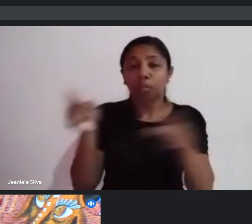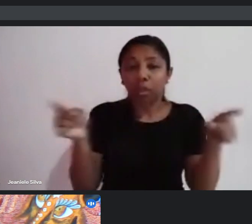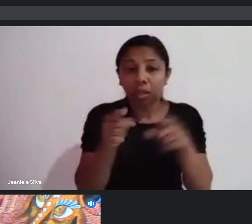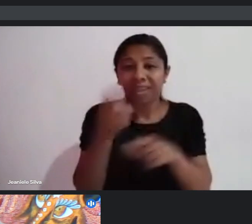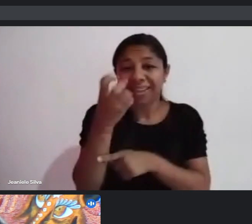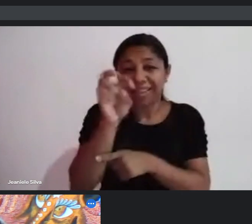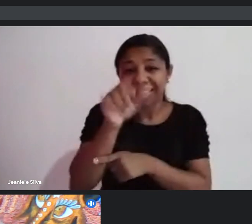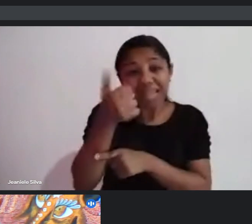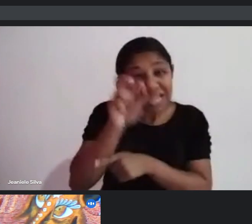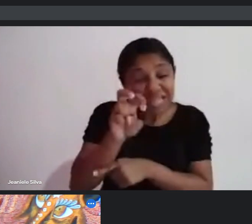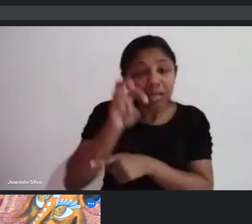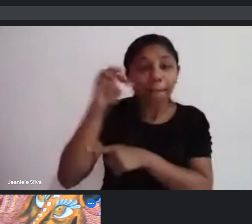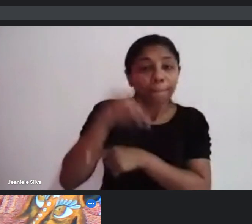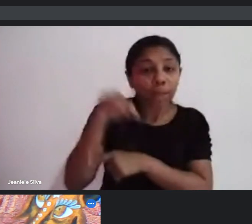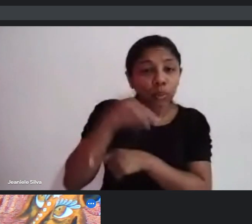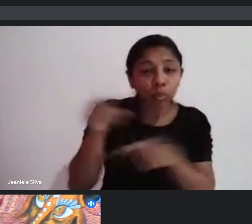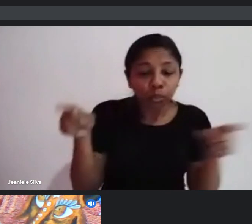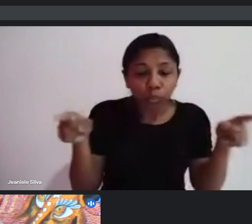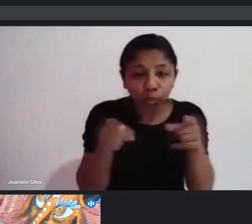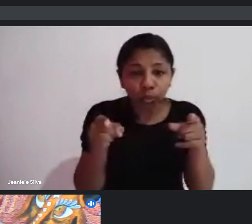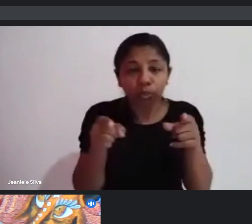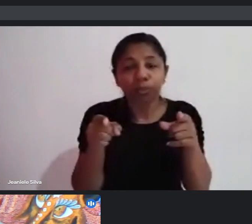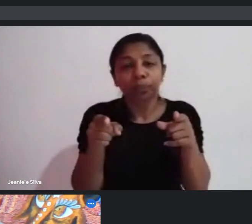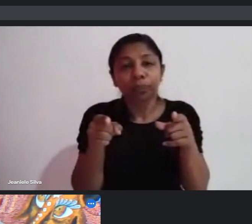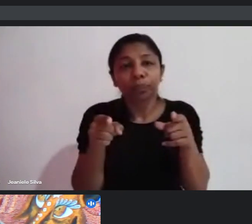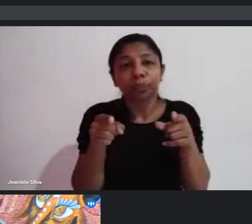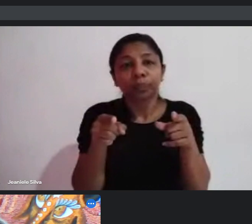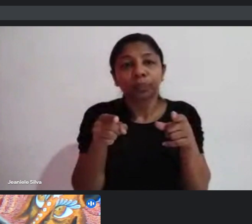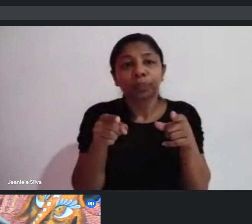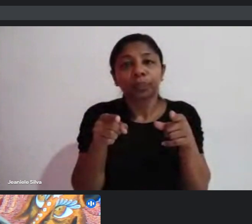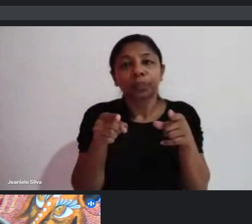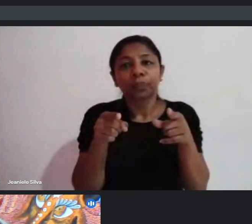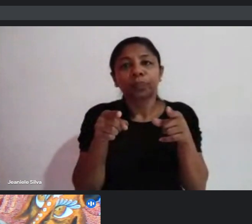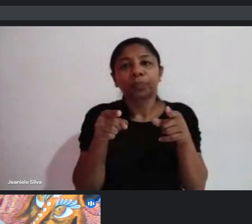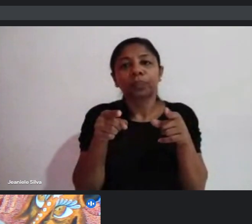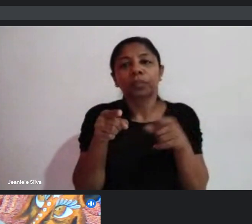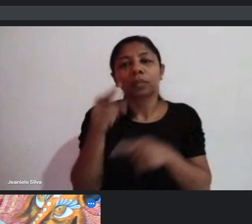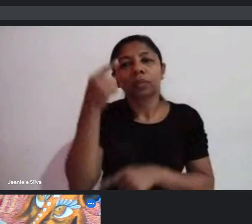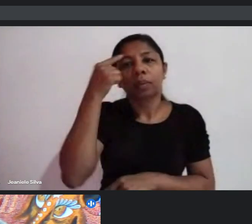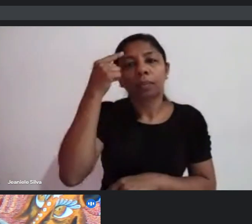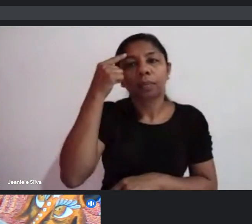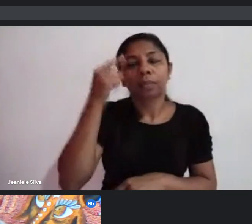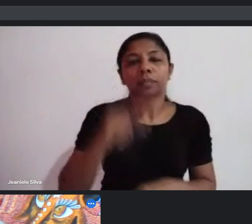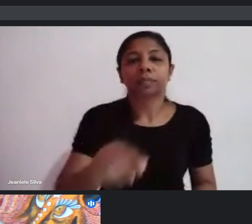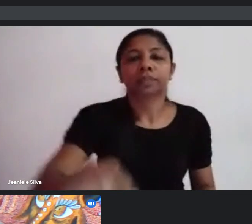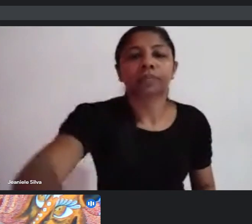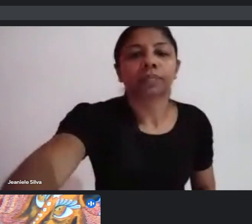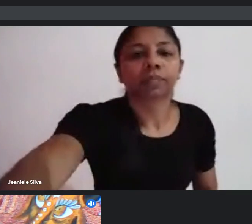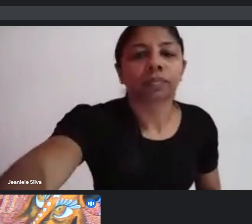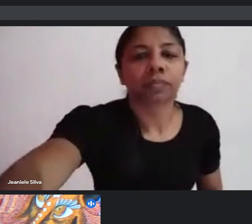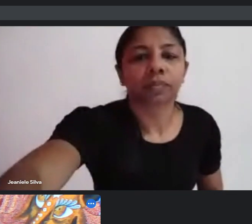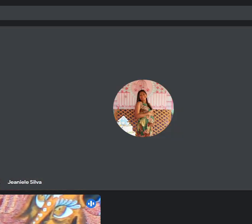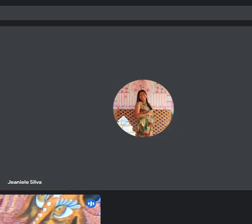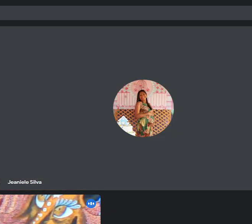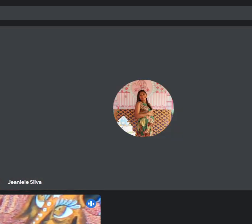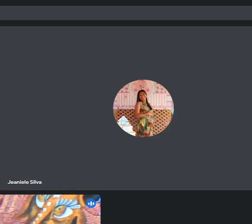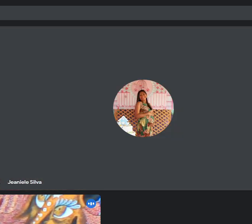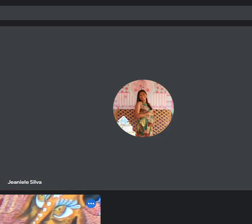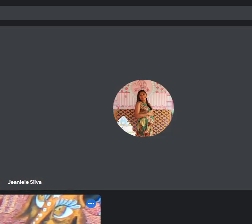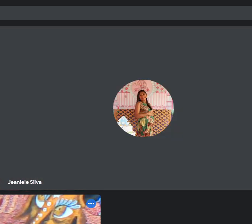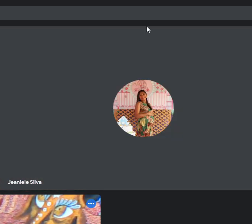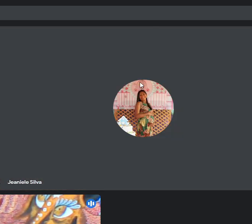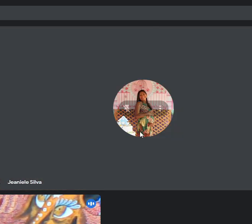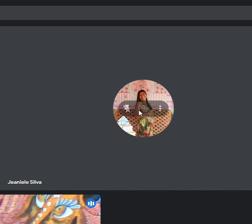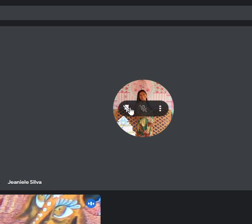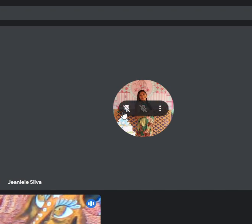tem que se pensar a equipe inteira. Então, além do assunto, porque vocês aqui são do carnaval, às vezes ficam pensando assim, poxa, a gente tem um conteúdo,